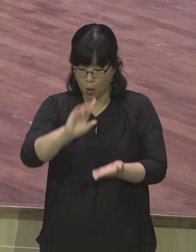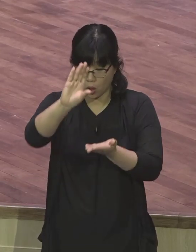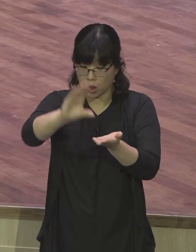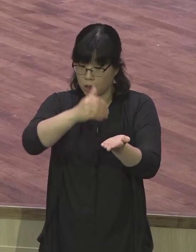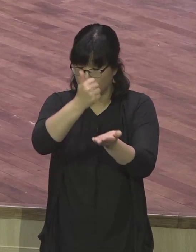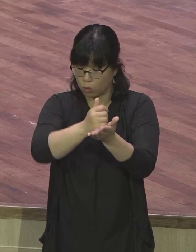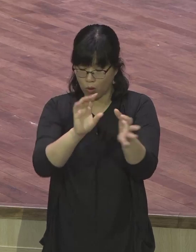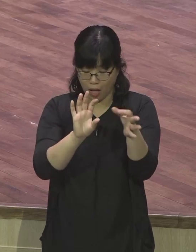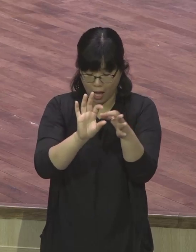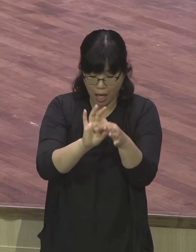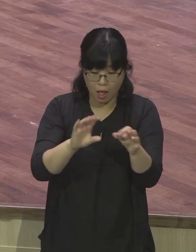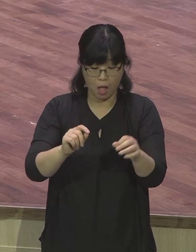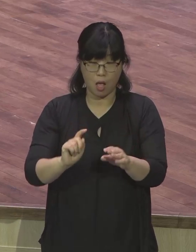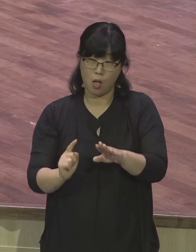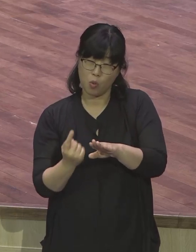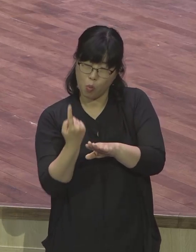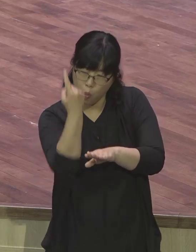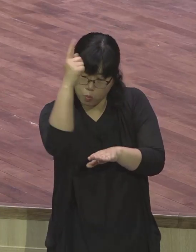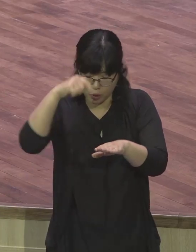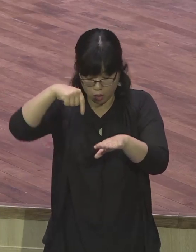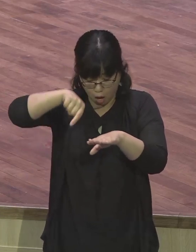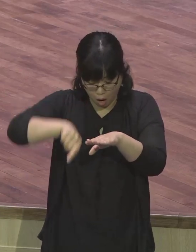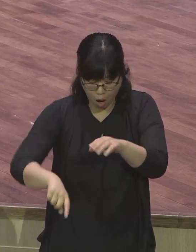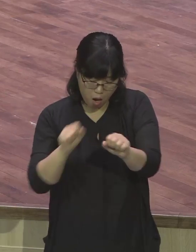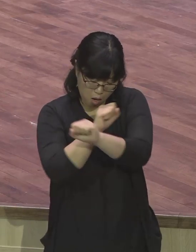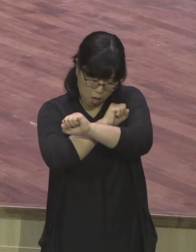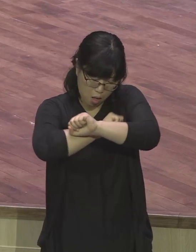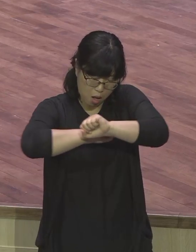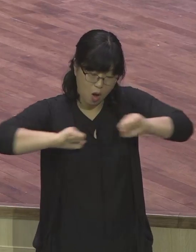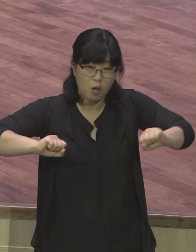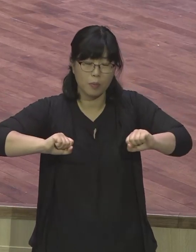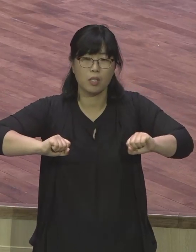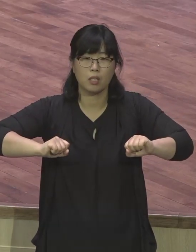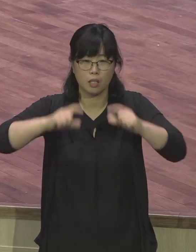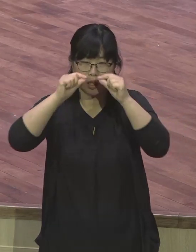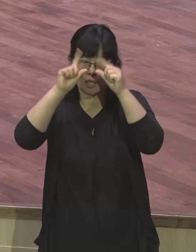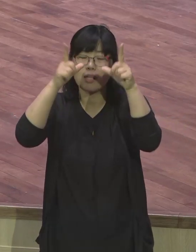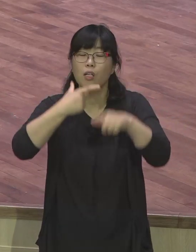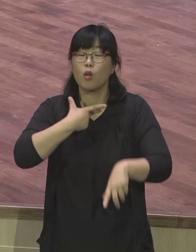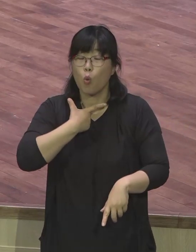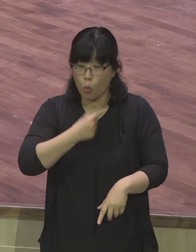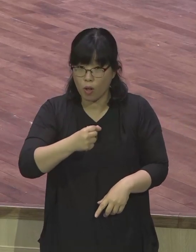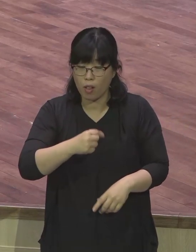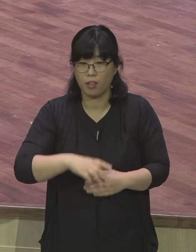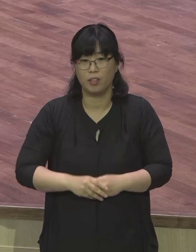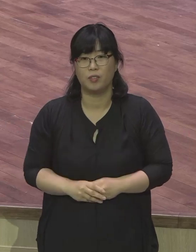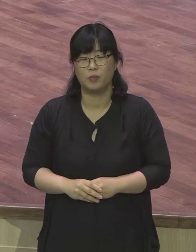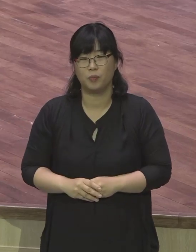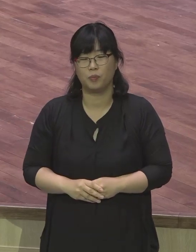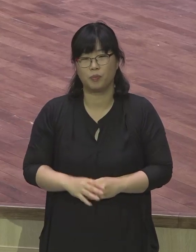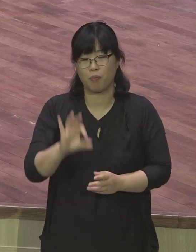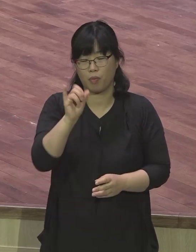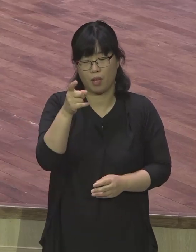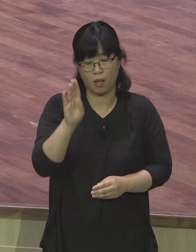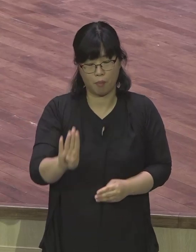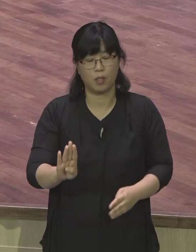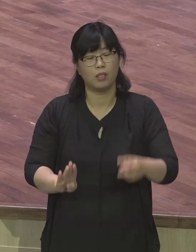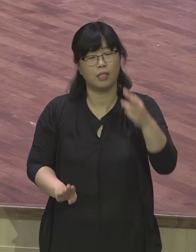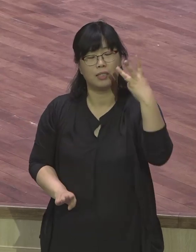높이와 깊이를 깨달아가기를 원한다고 말씀하고 있습니다 그래서 에베소서 3장 4절 말씀에는 내가 깨달은